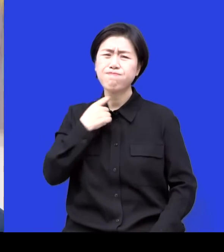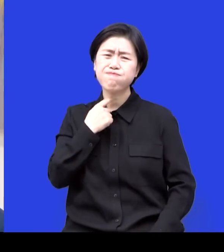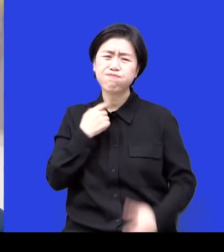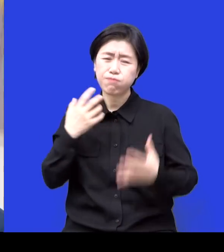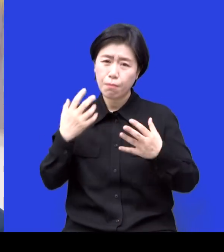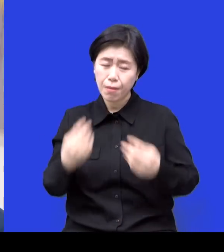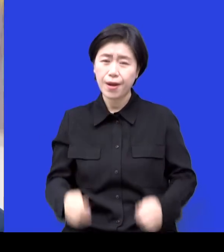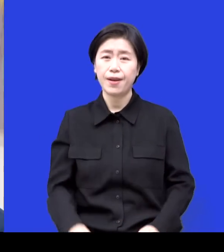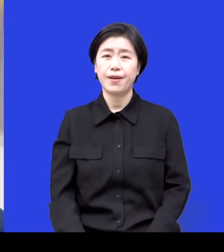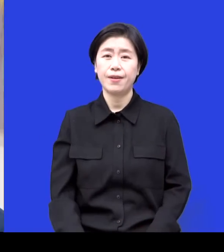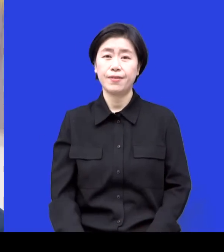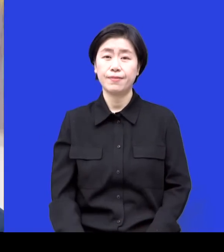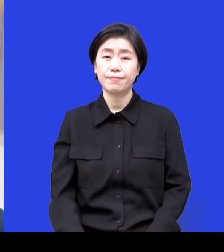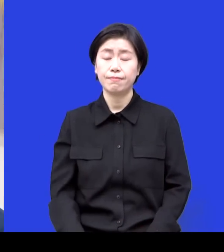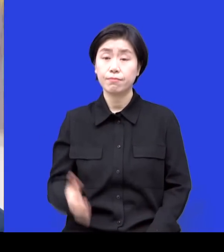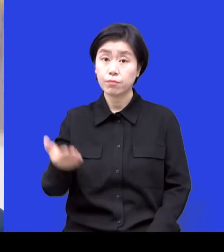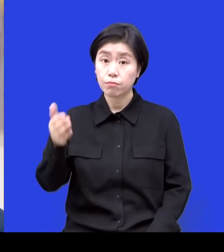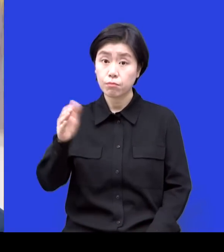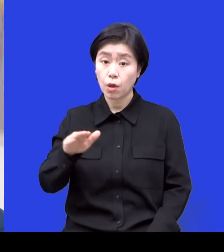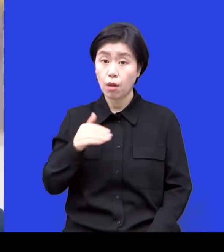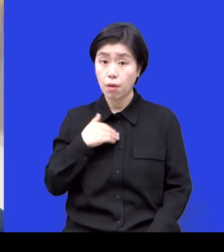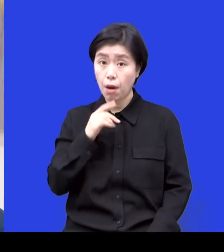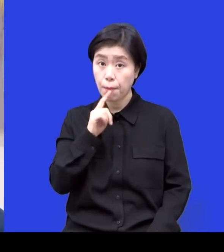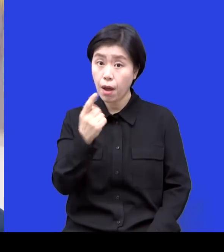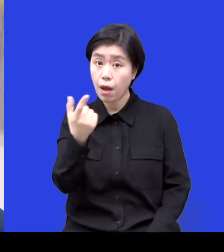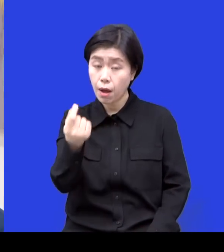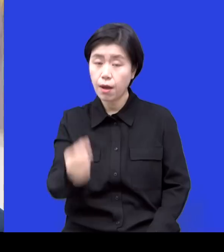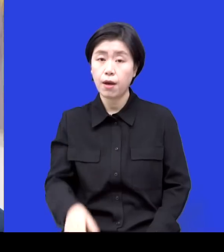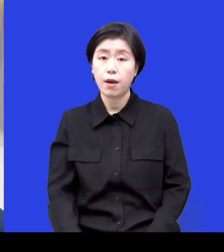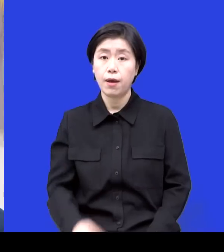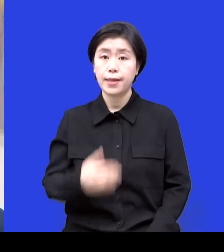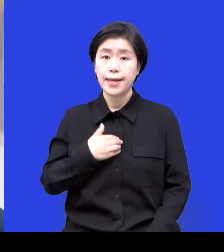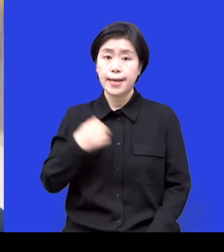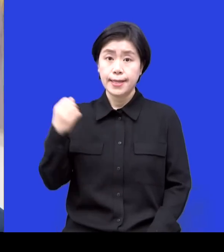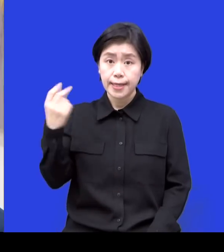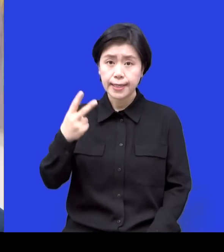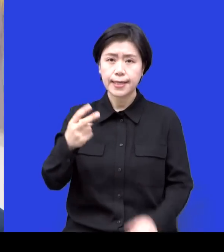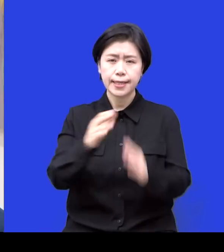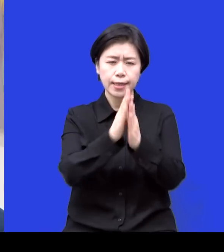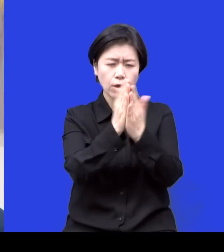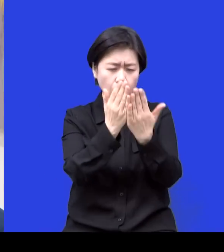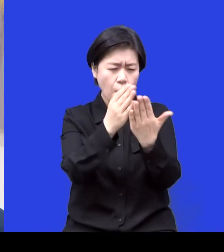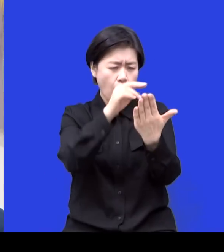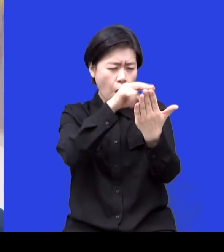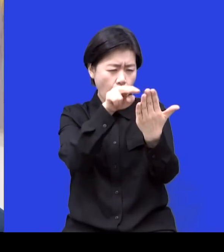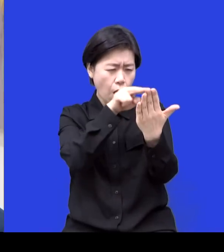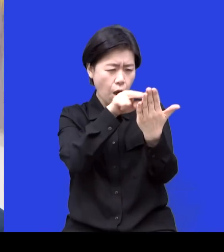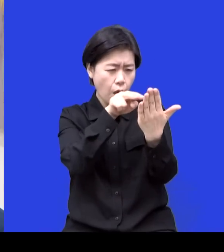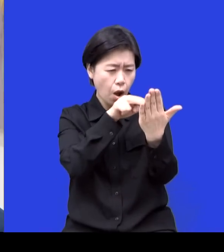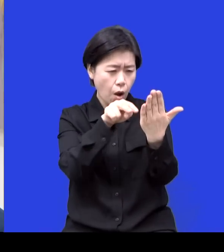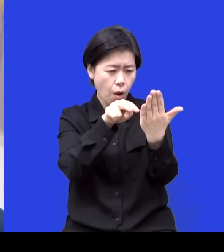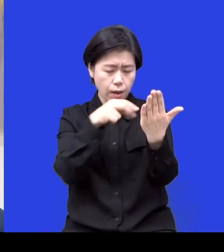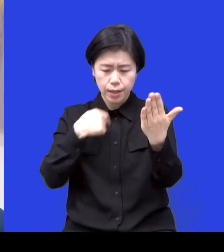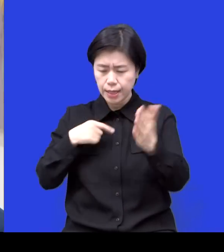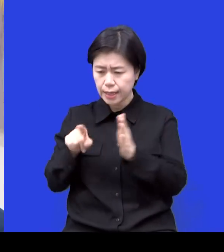근데 말씀드렸듯이 다시 다시 하나하나 나의 신앙이 무언가 빠졌다